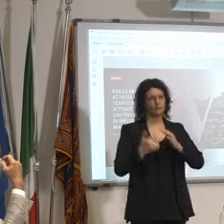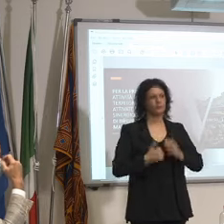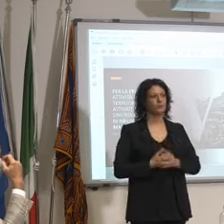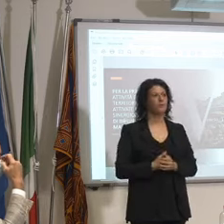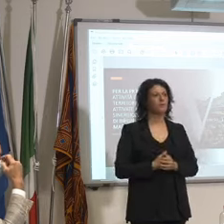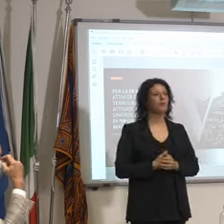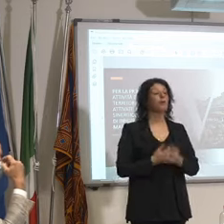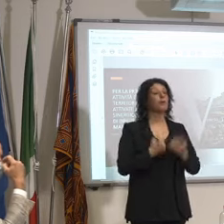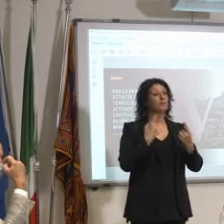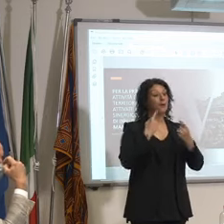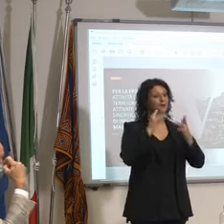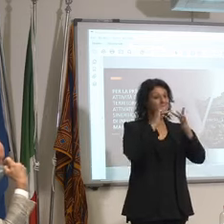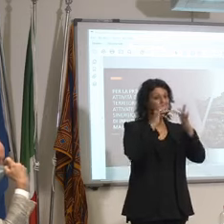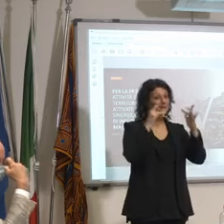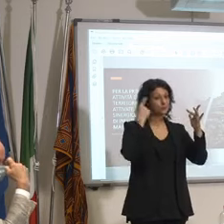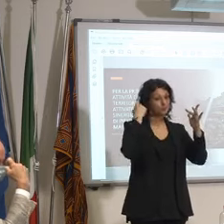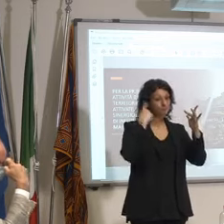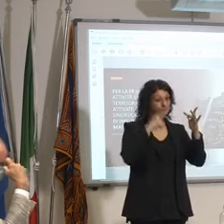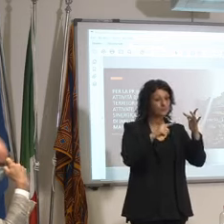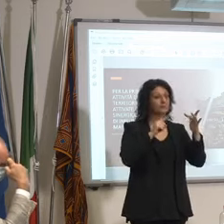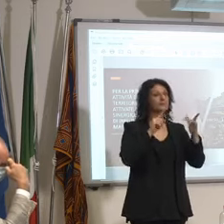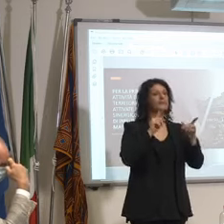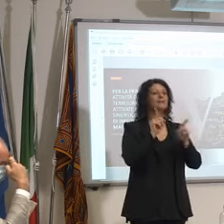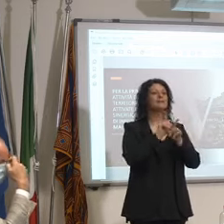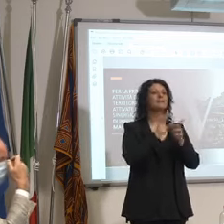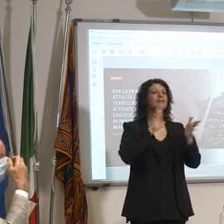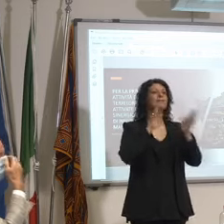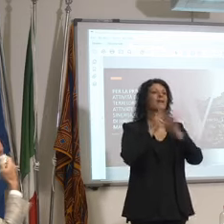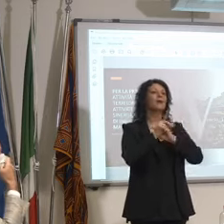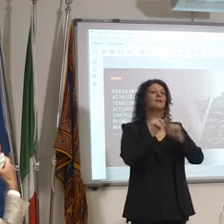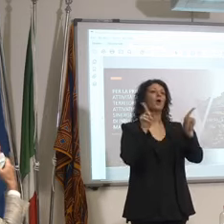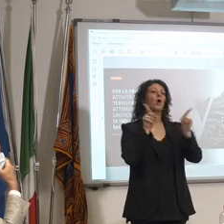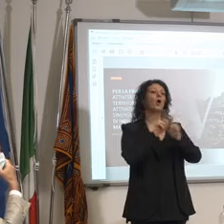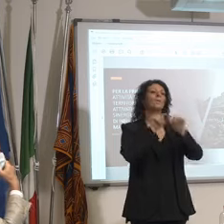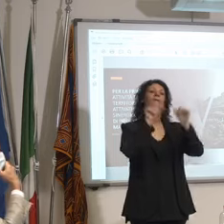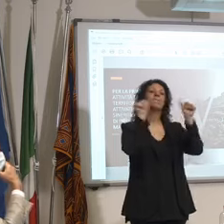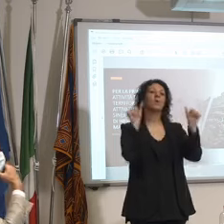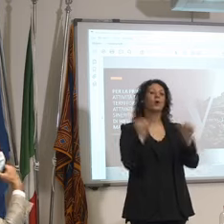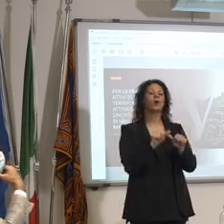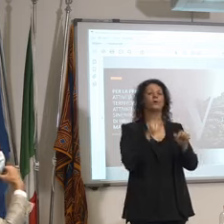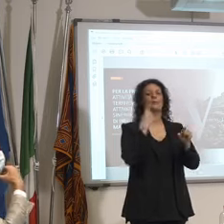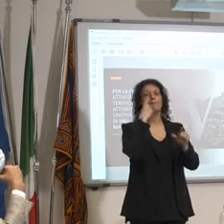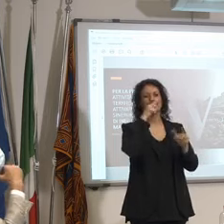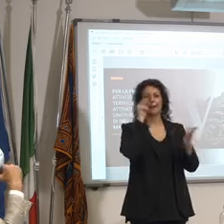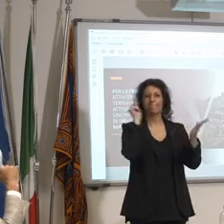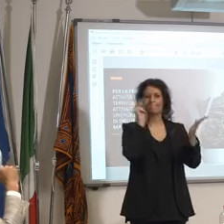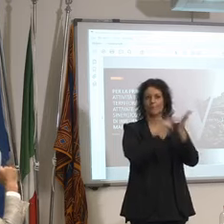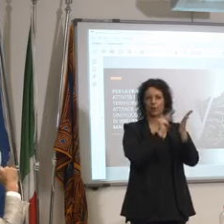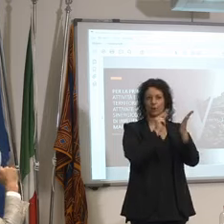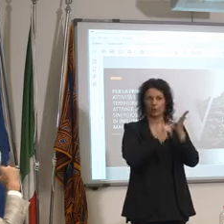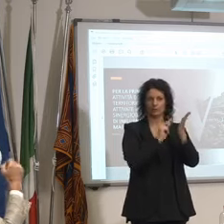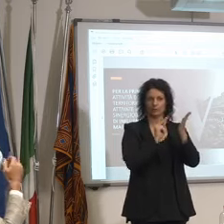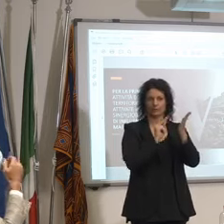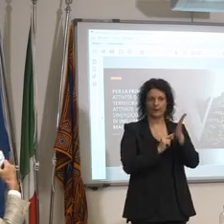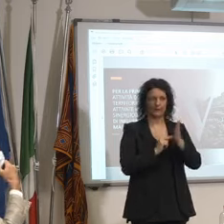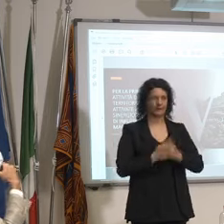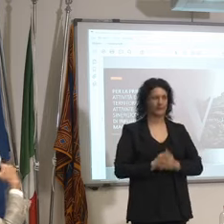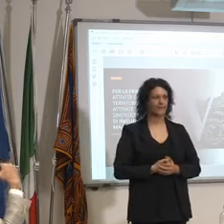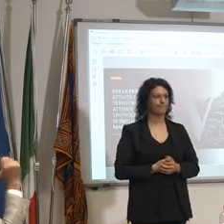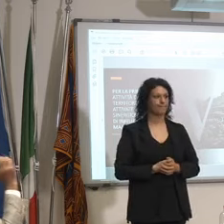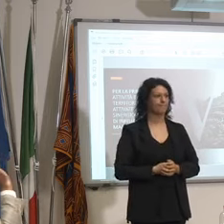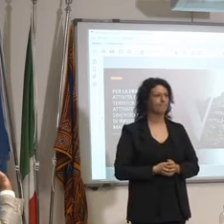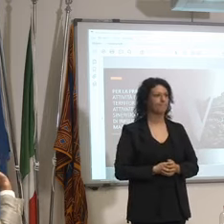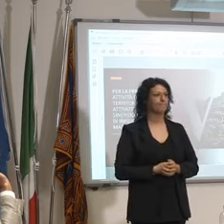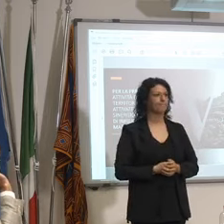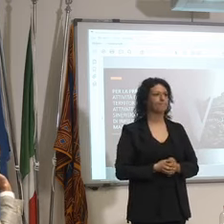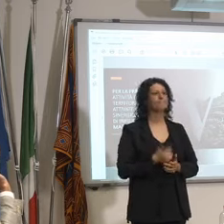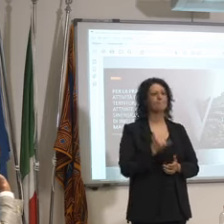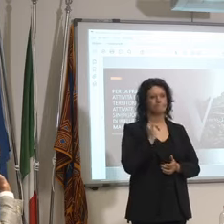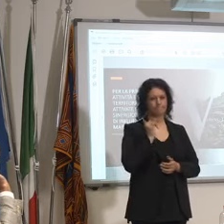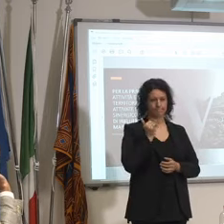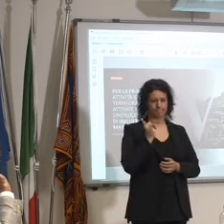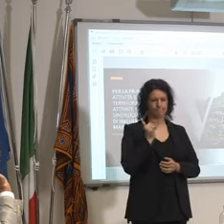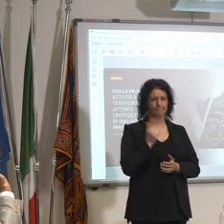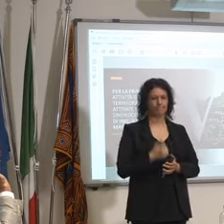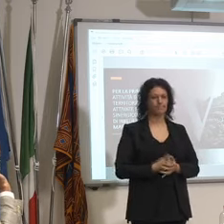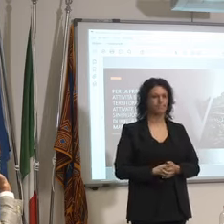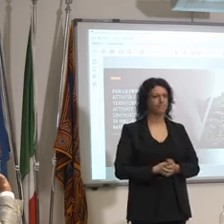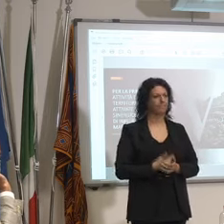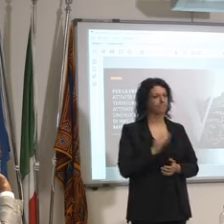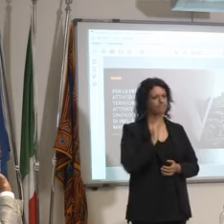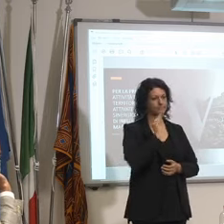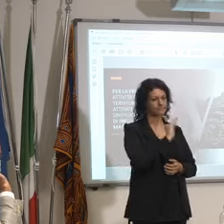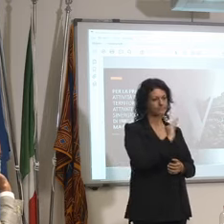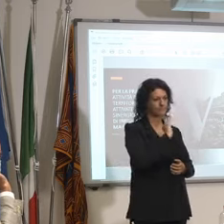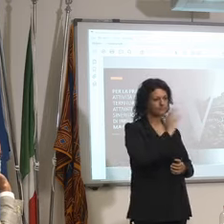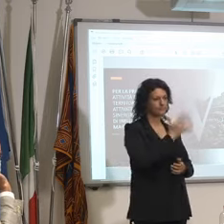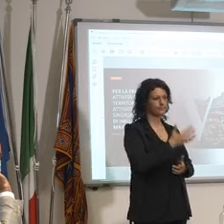diventa una forma anche di prenotazione assolutamente sì ecco un'altra piccola domanda molto tecnica su una cosa